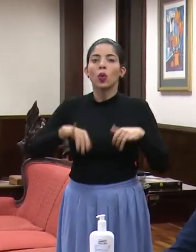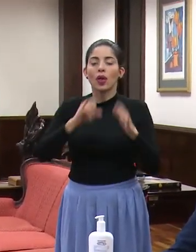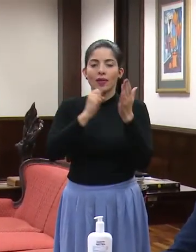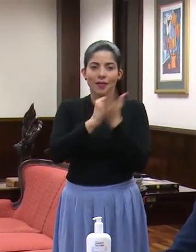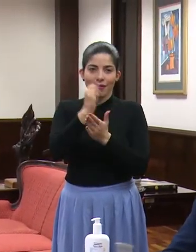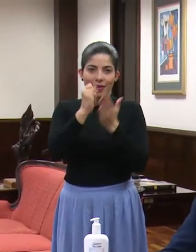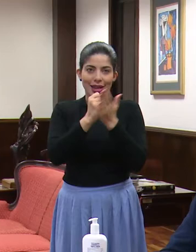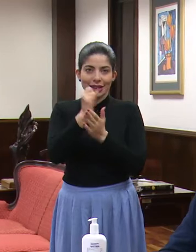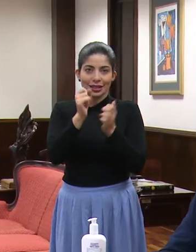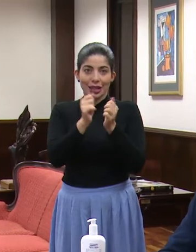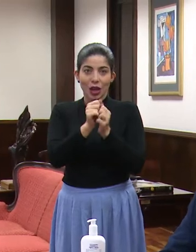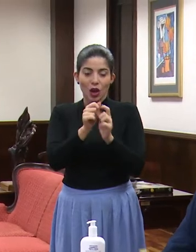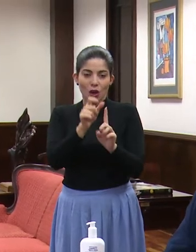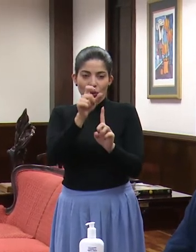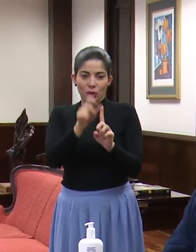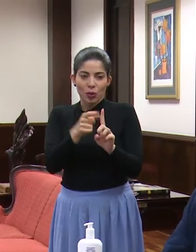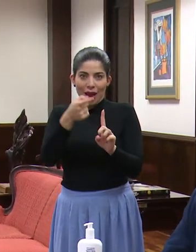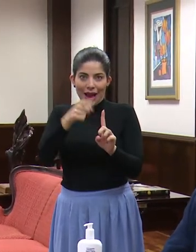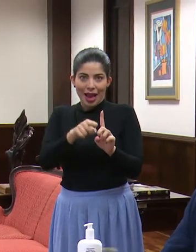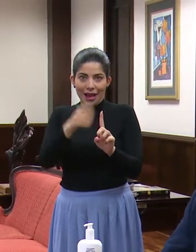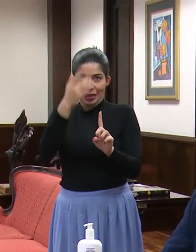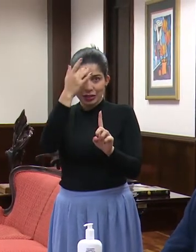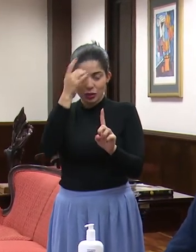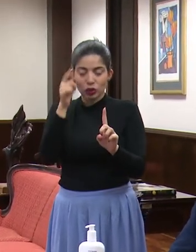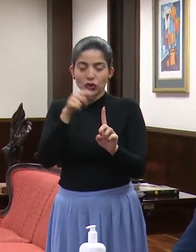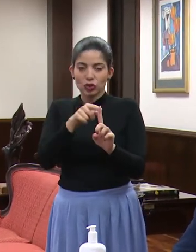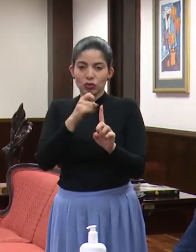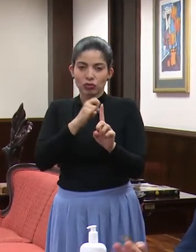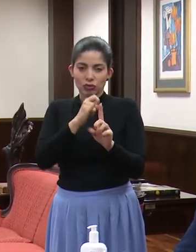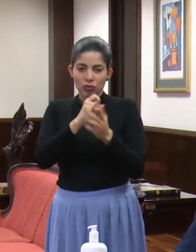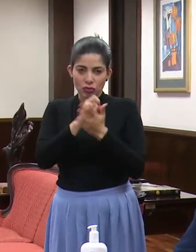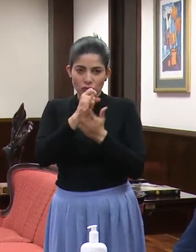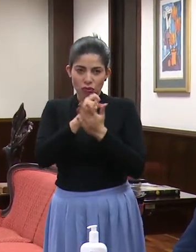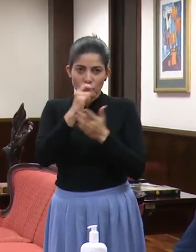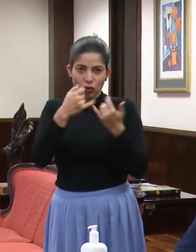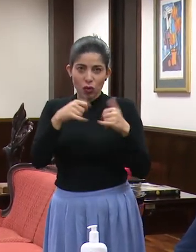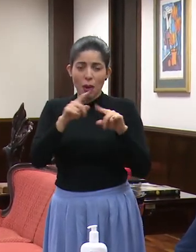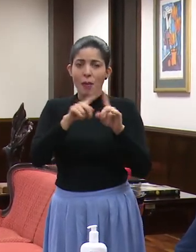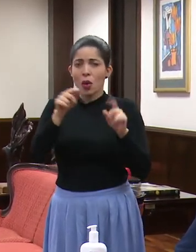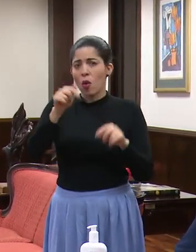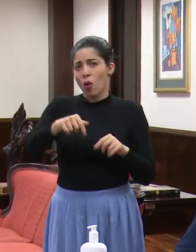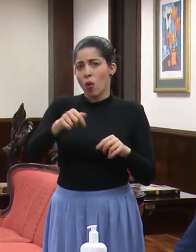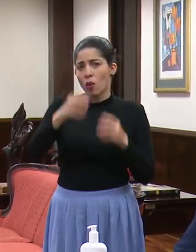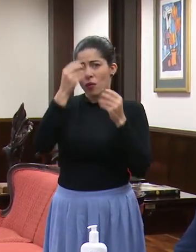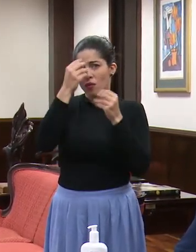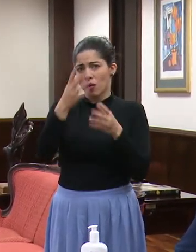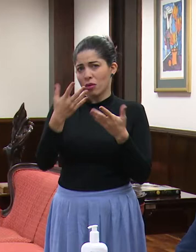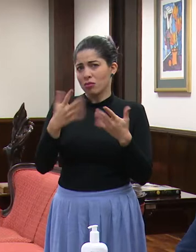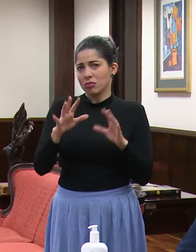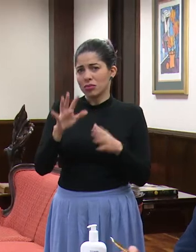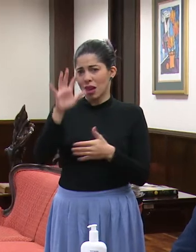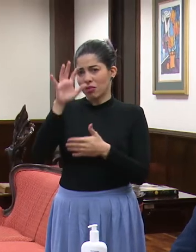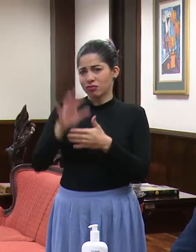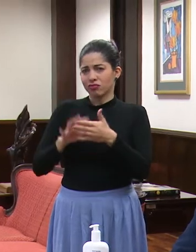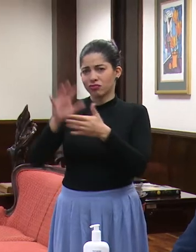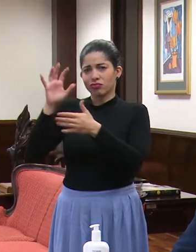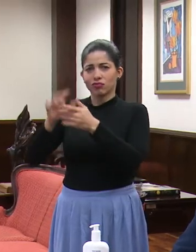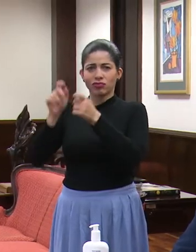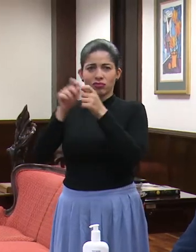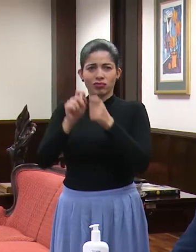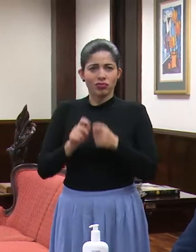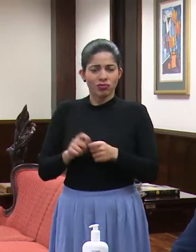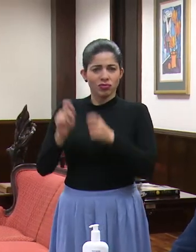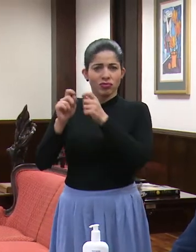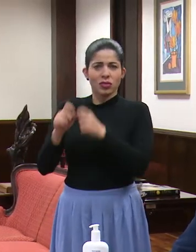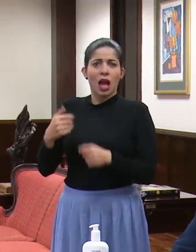con relación a ese caso. En el informe de hoy, pues, ya todo está, como se dice, bien detallado. Les